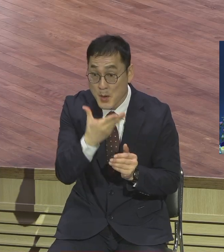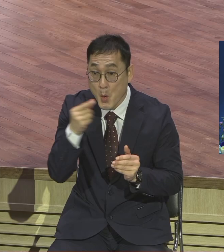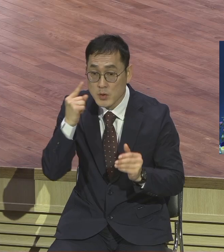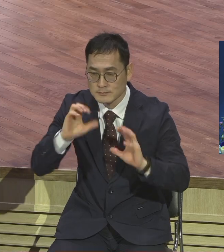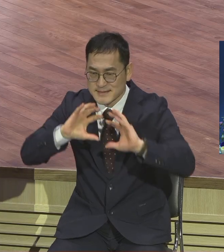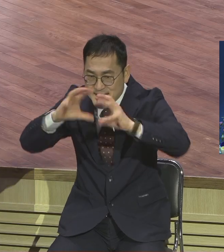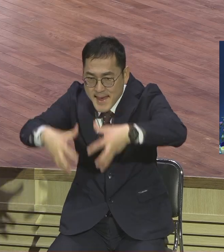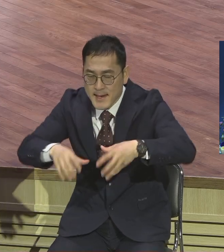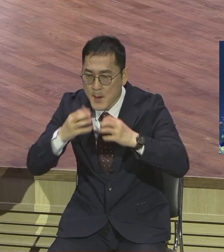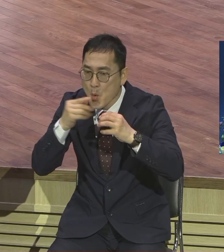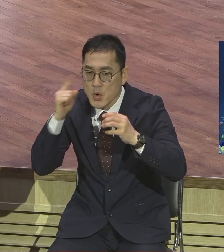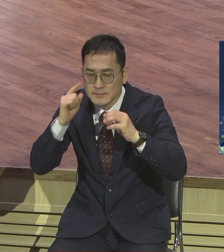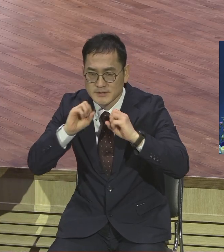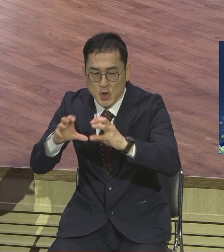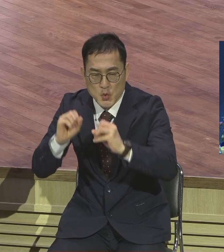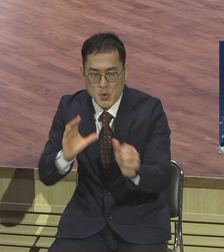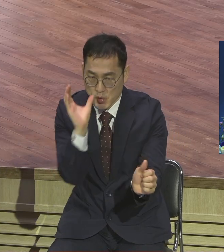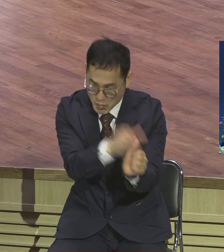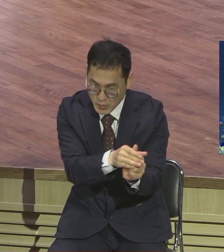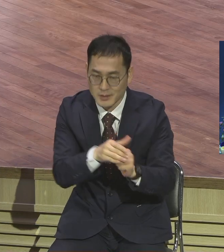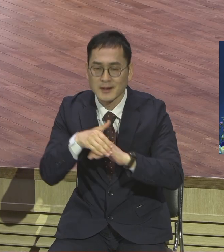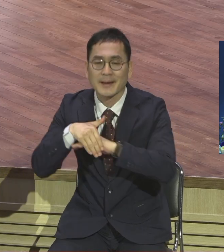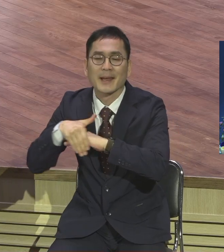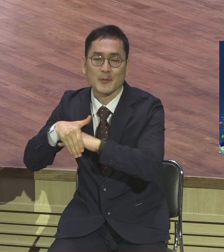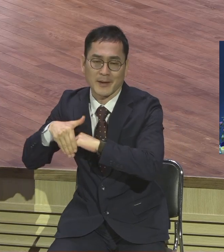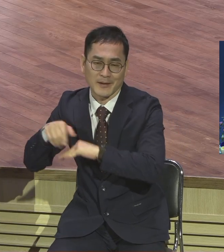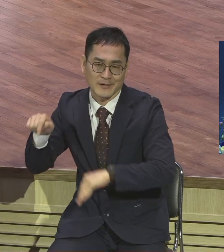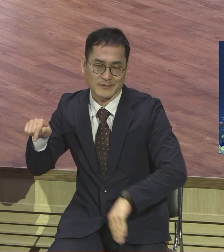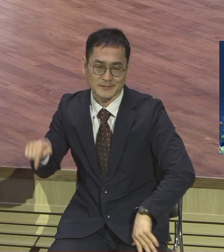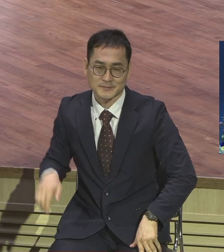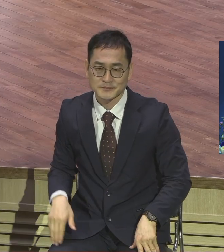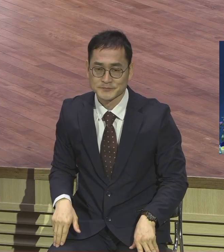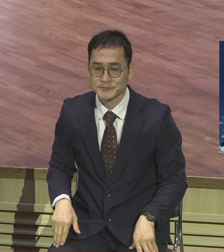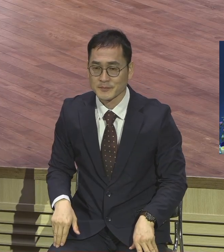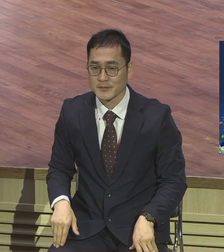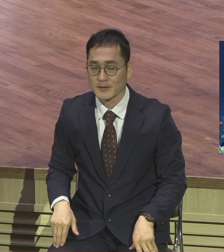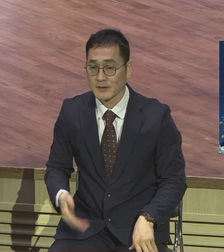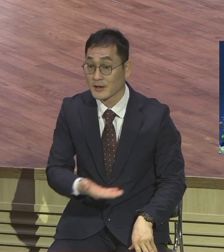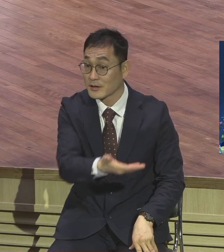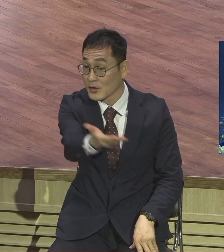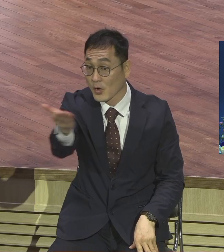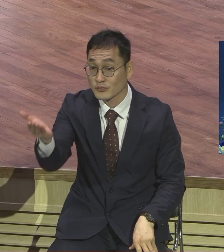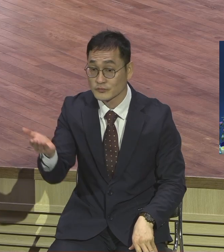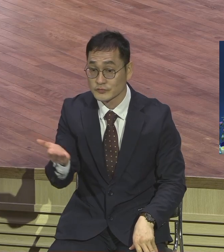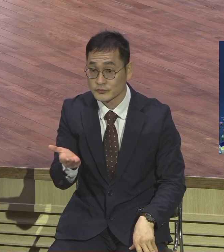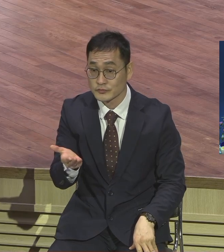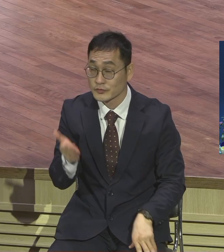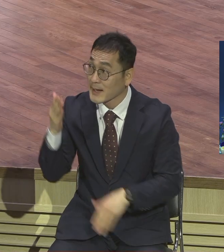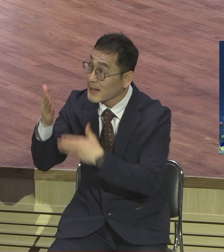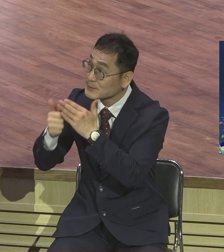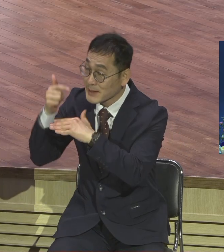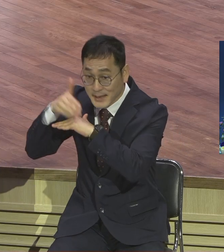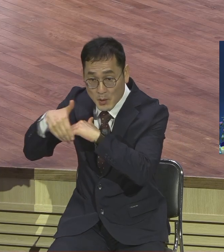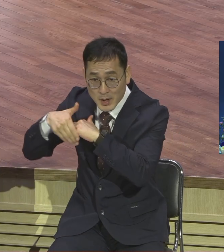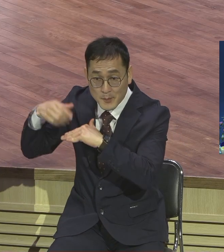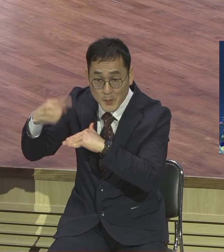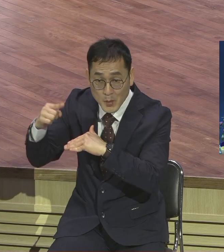여러분을 향한 하나님의 이 계획도 마찬가지예요 제자라는 것은요